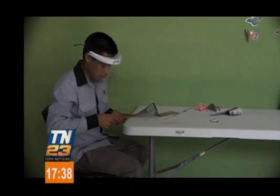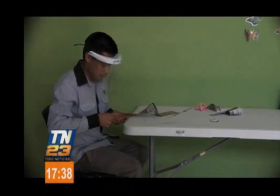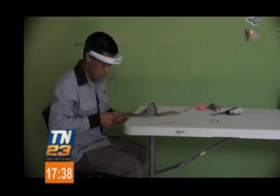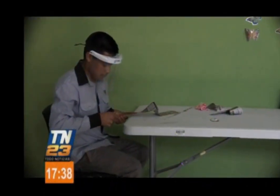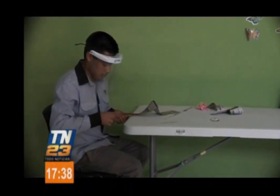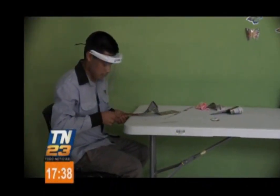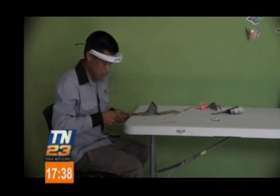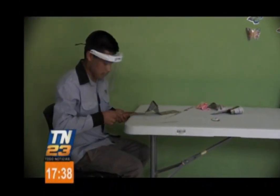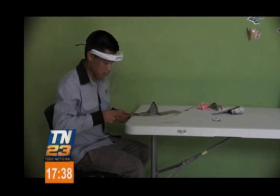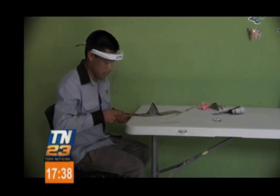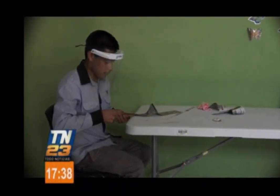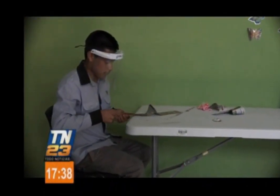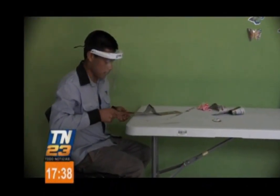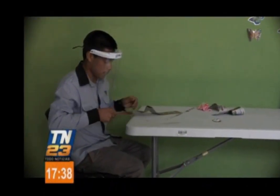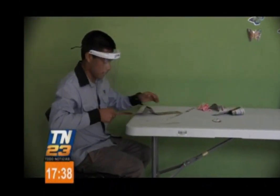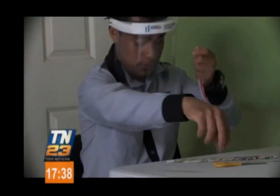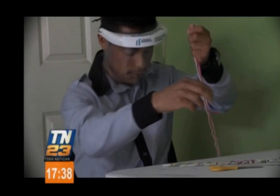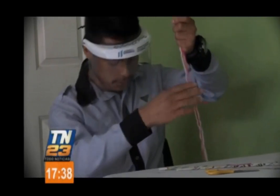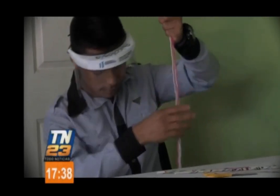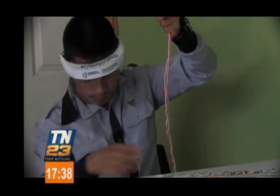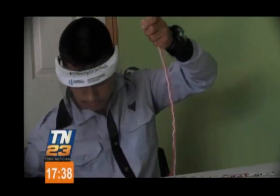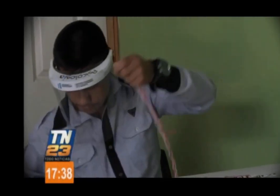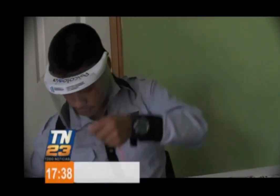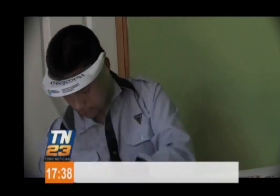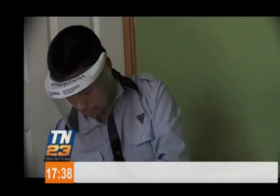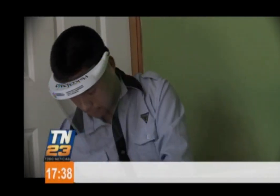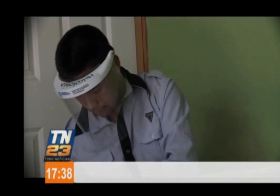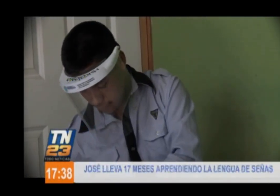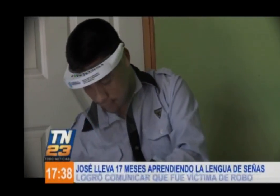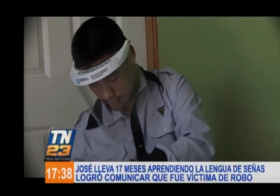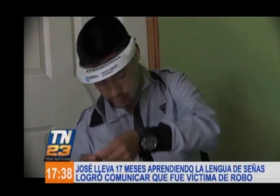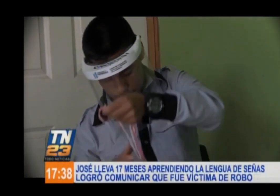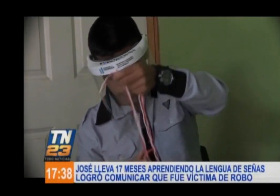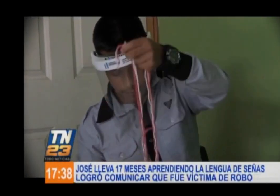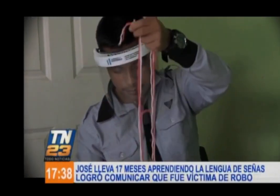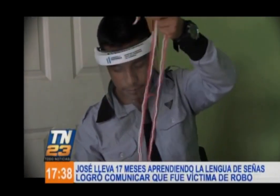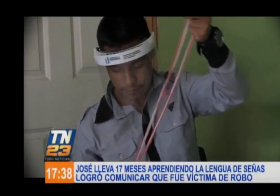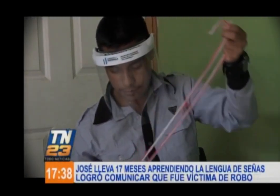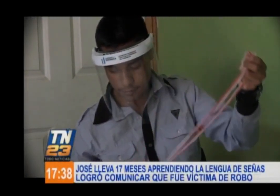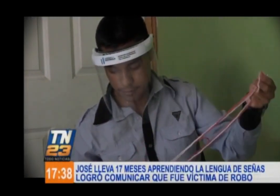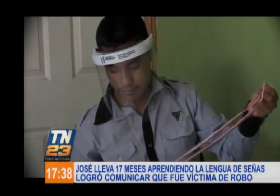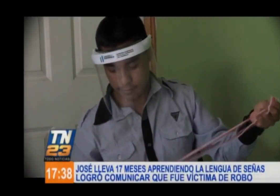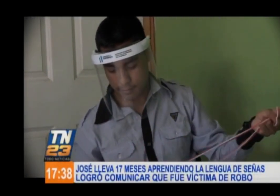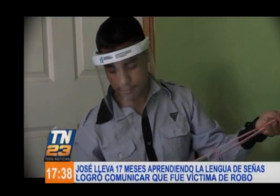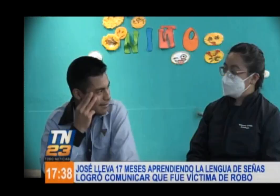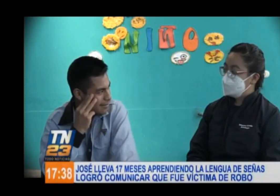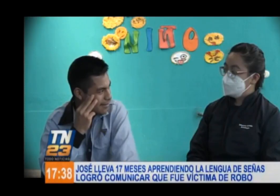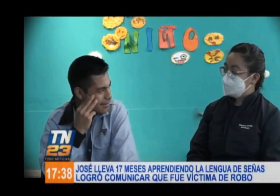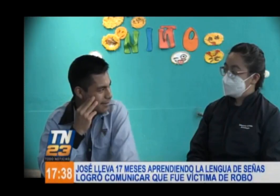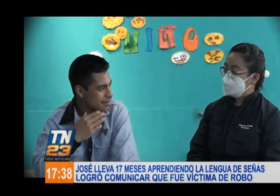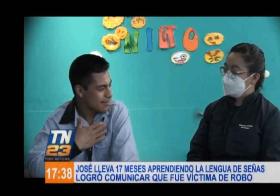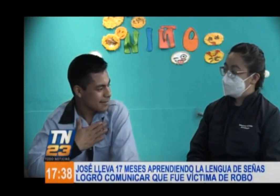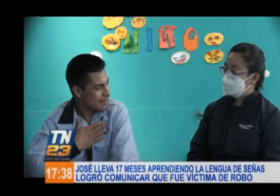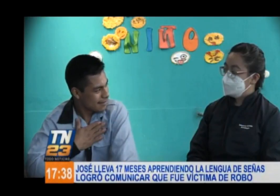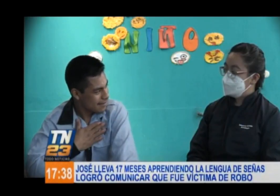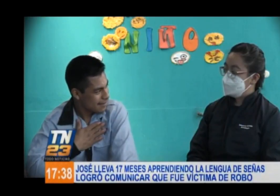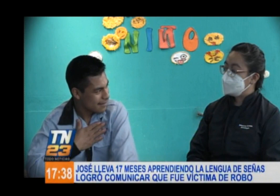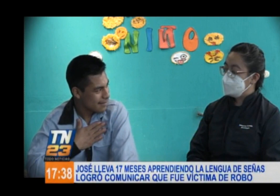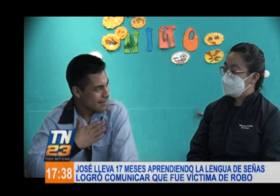Con el paso del tiempo, José ha logrado adaptarse a su nueva vida y ahora aprende poco a poco a comunicarse en